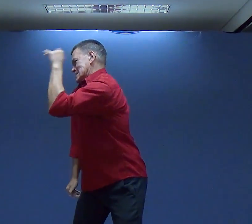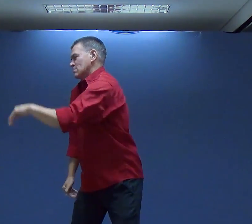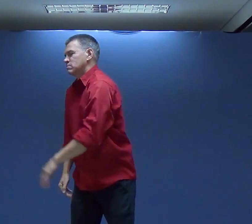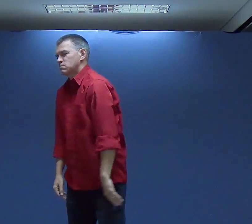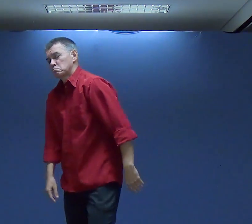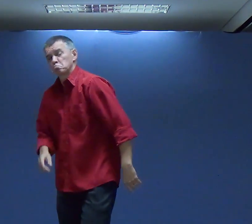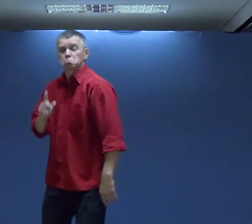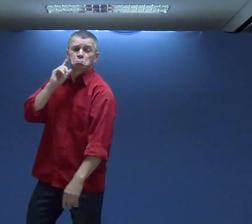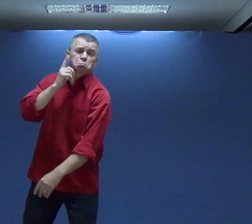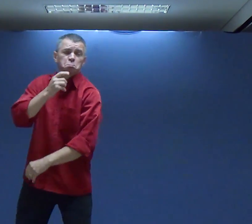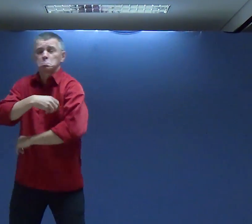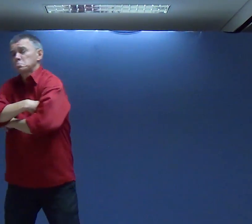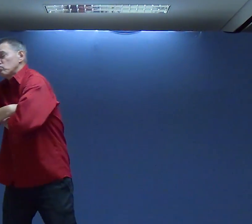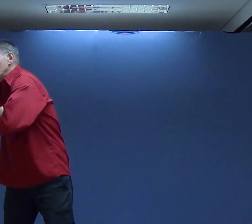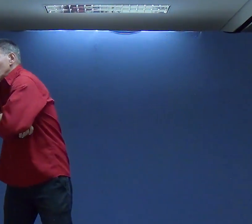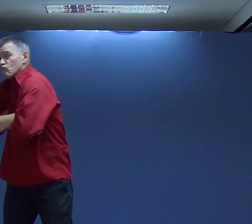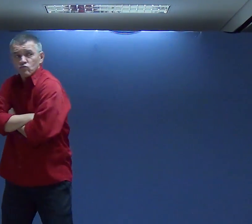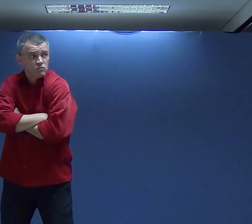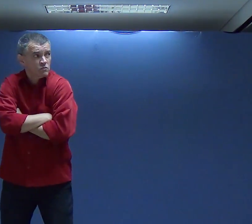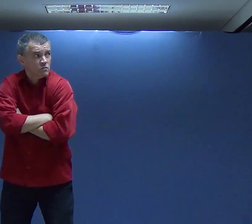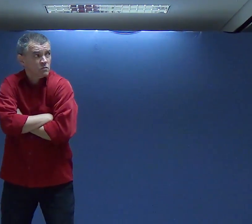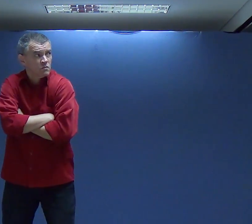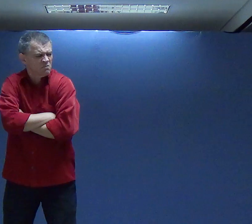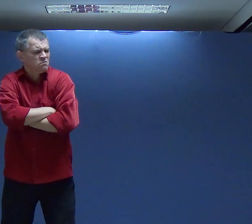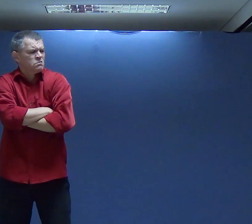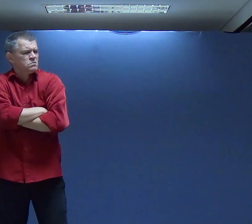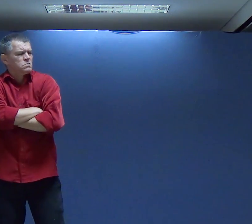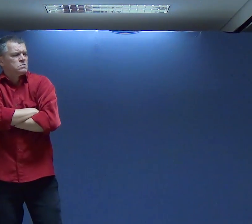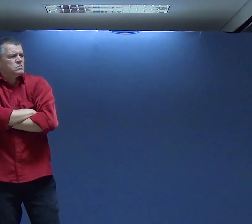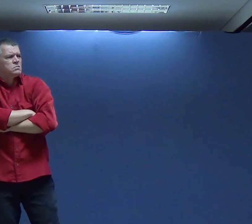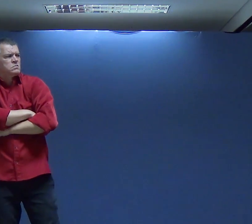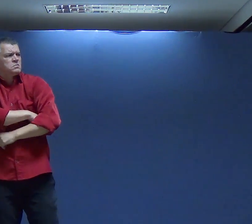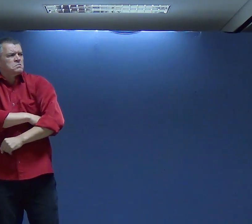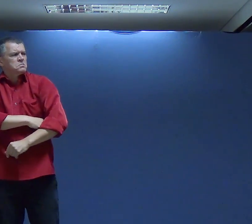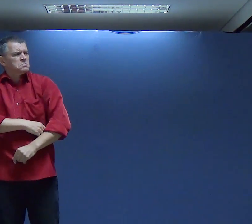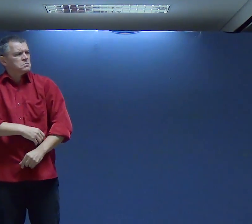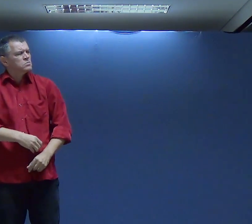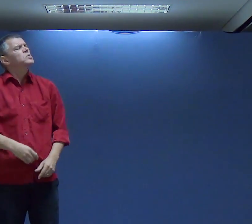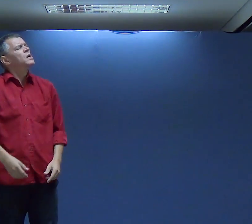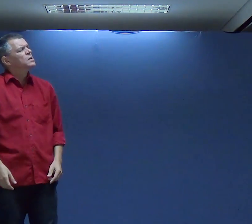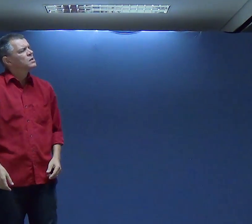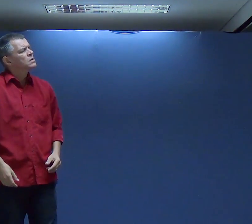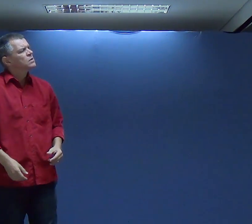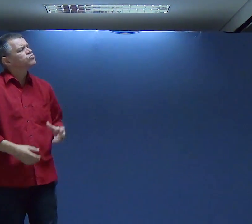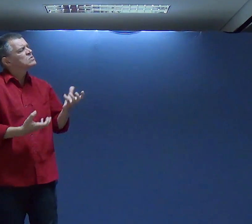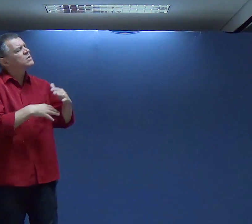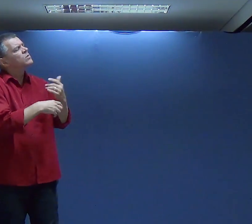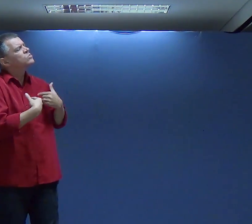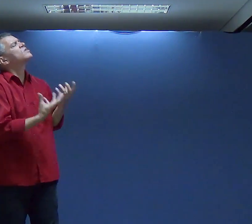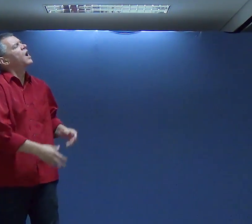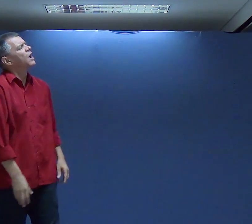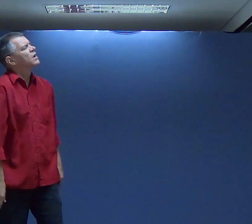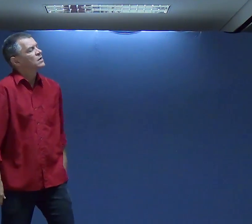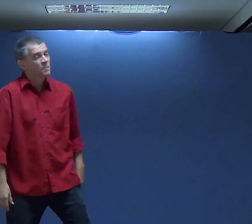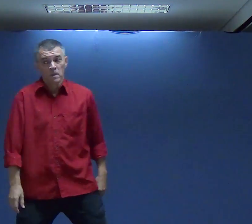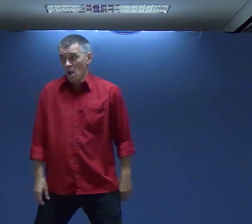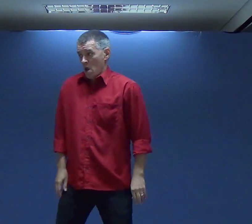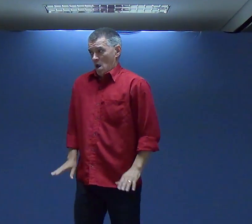E vou E chamo uma pessoa E ela fala O que foi? Hã? O quê? O que você quer conversar comigo?